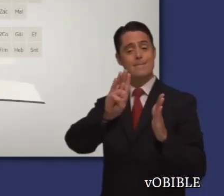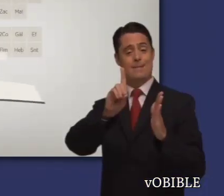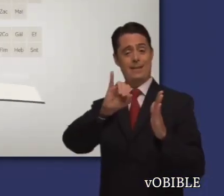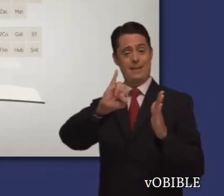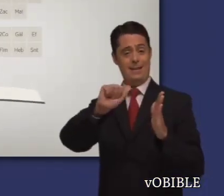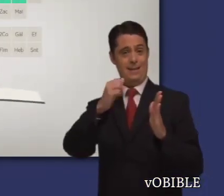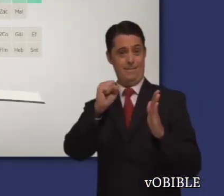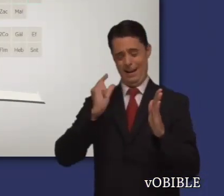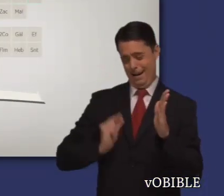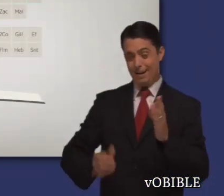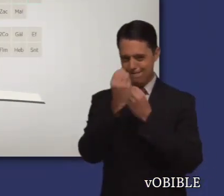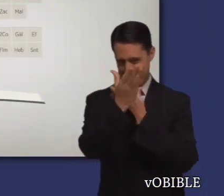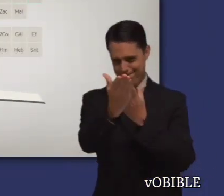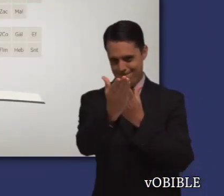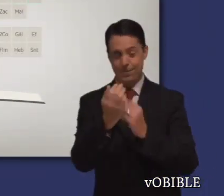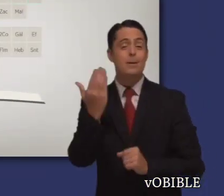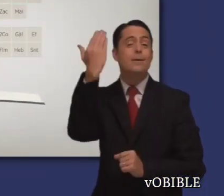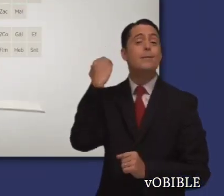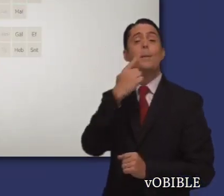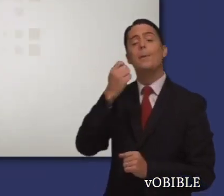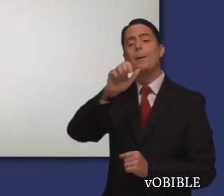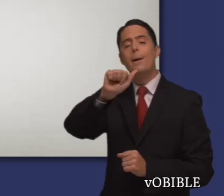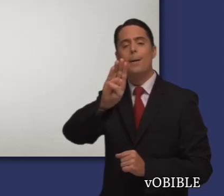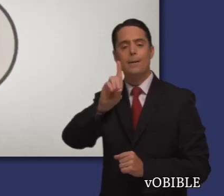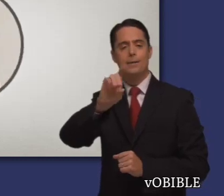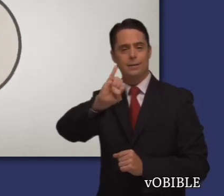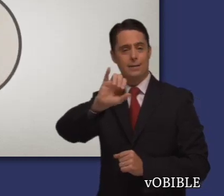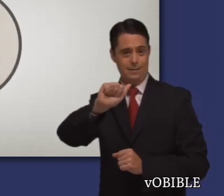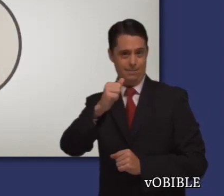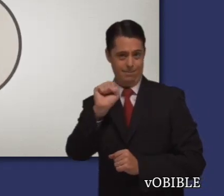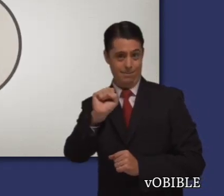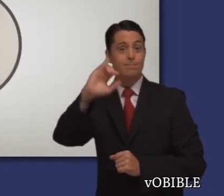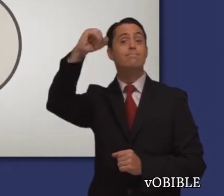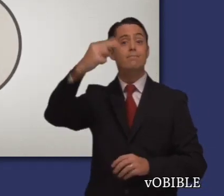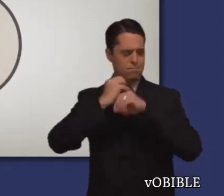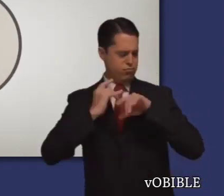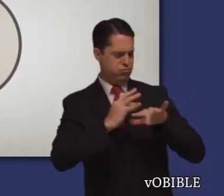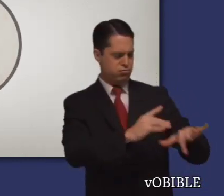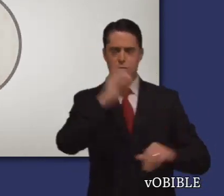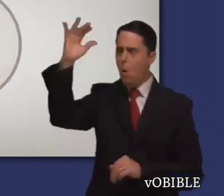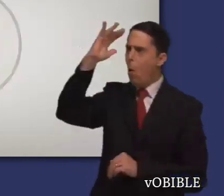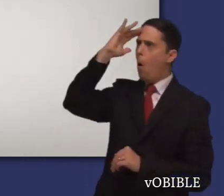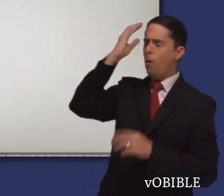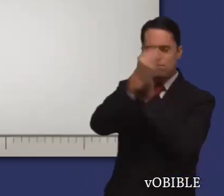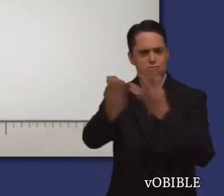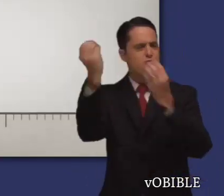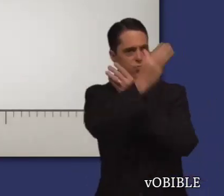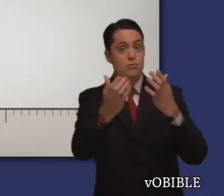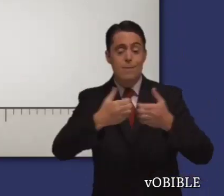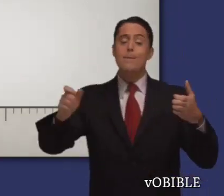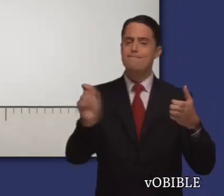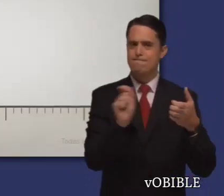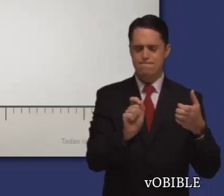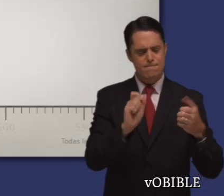Información sobre el libro de Abdias Abdias fue un profeta de Jehová. Escribió